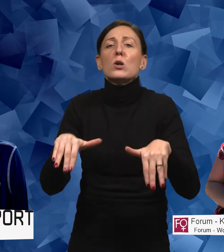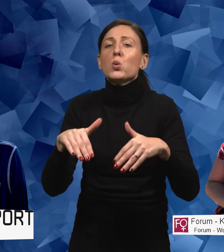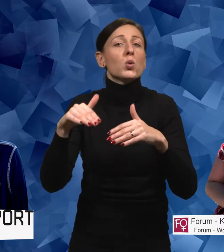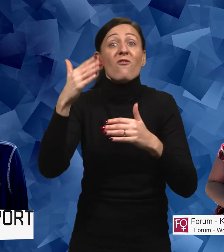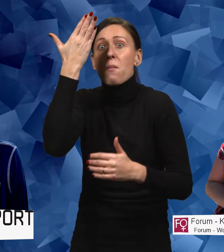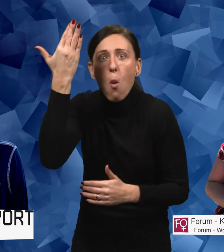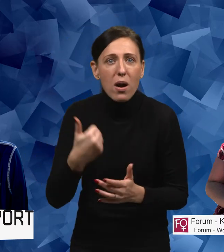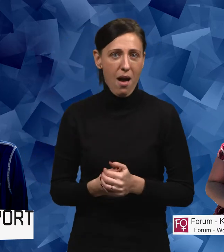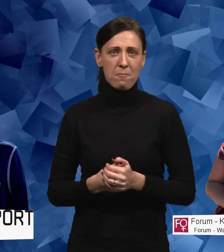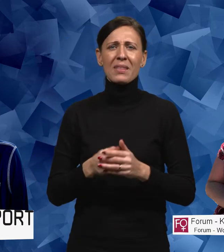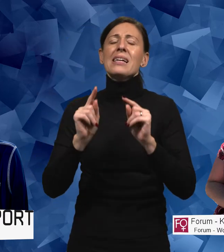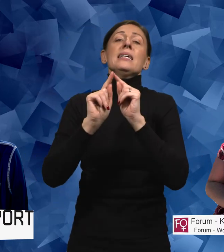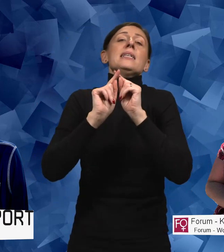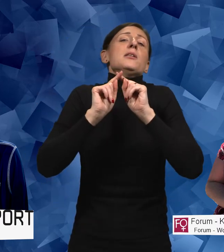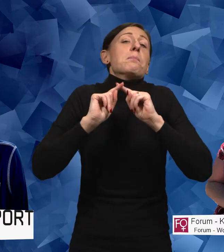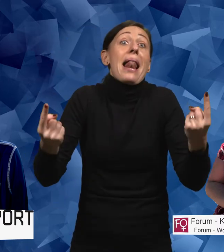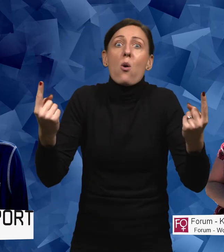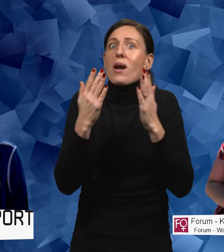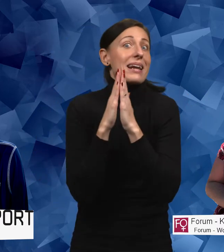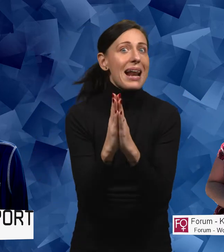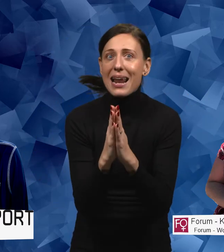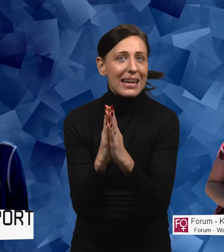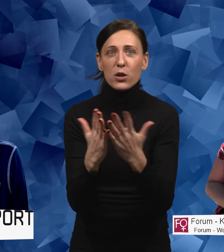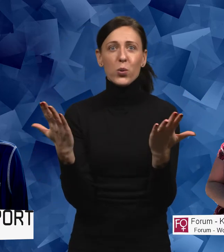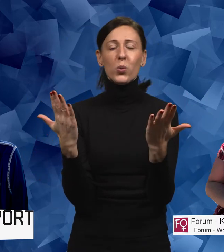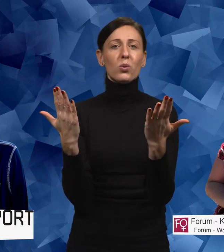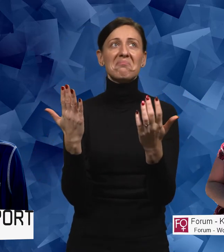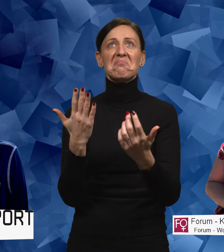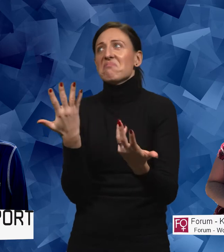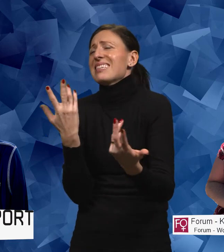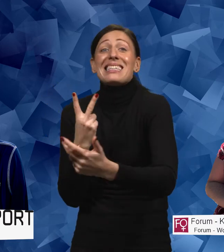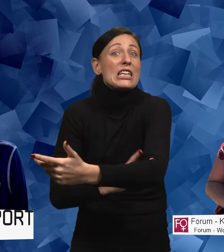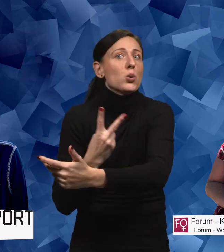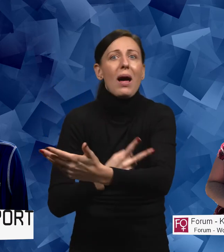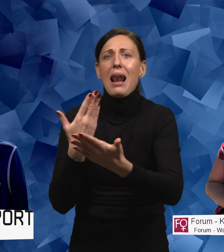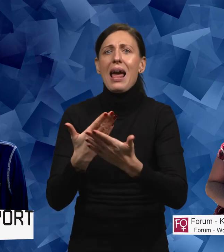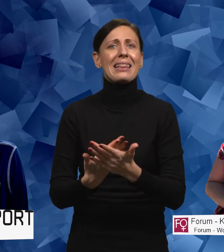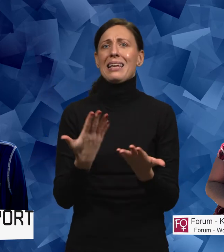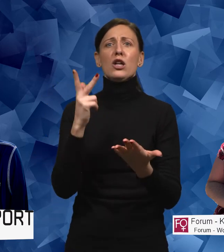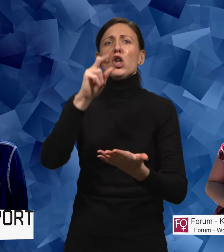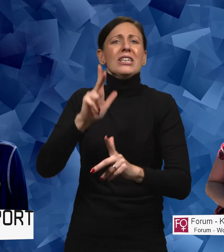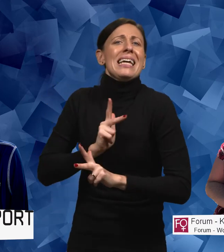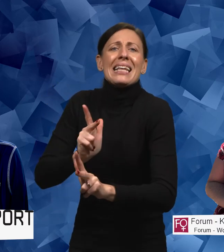funktionsförmåga, oavsett religion, sexuell läggning, könsidentitet,